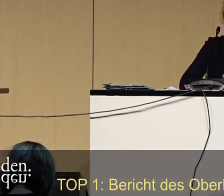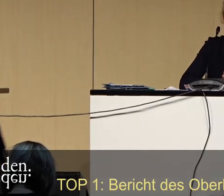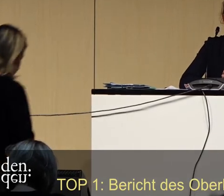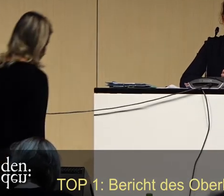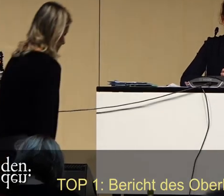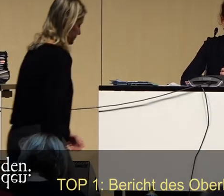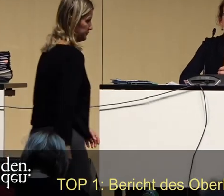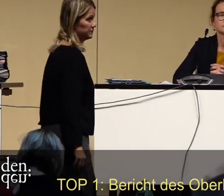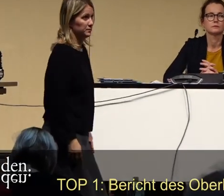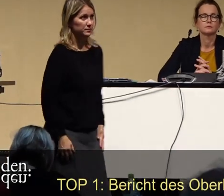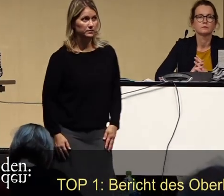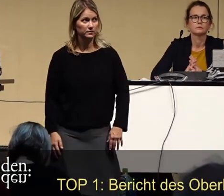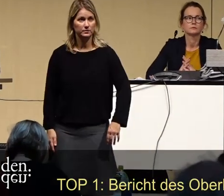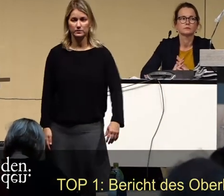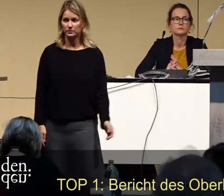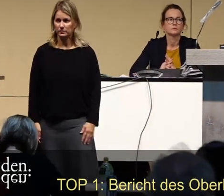Applaus Applaus